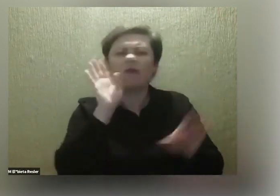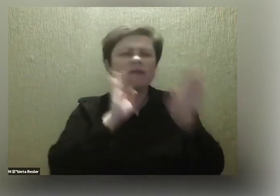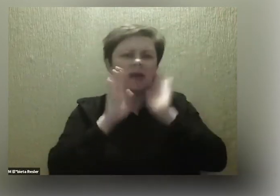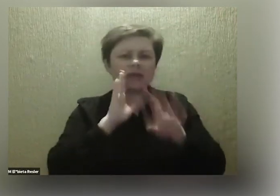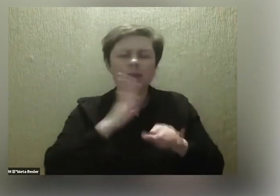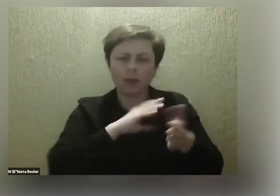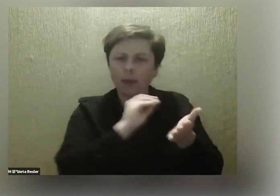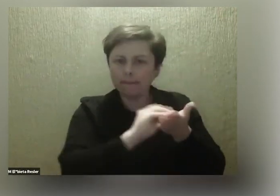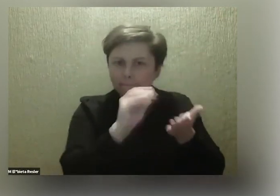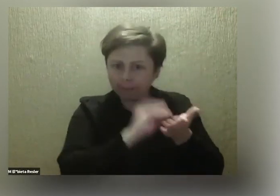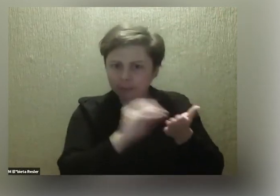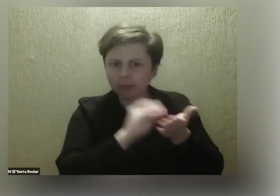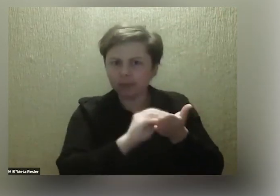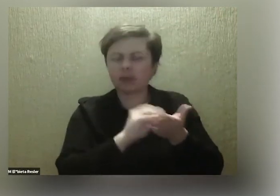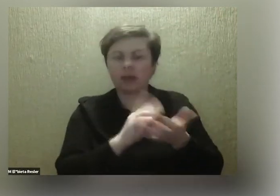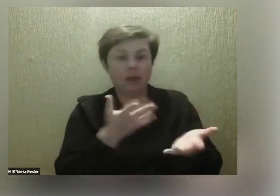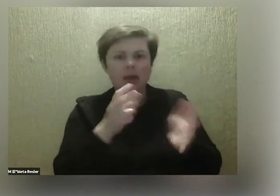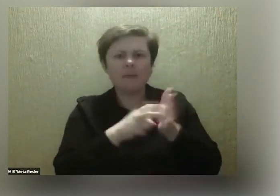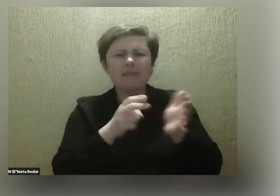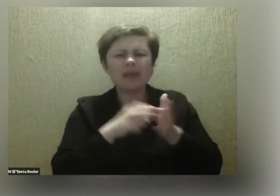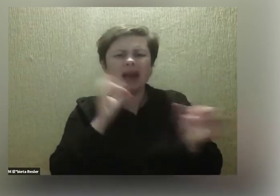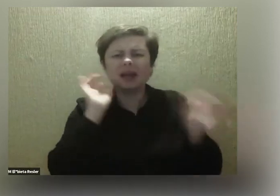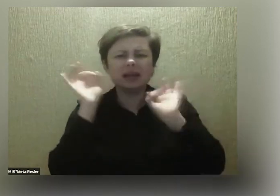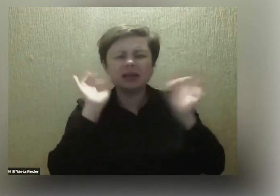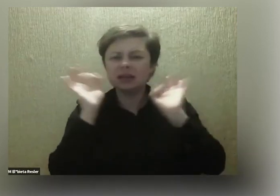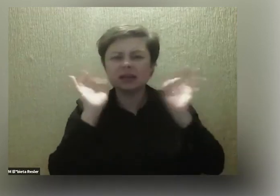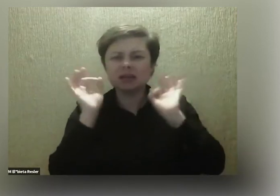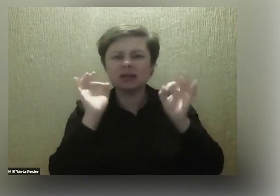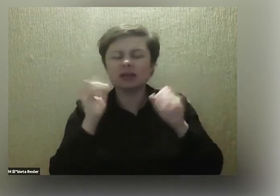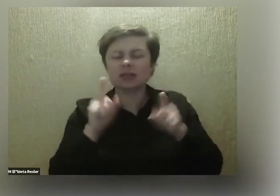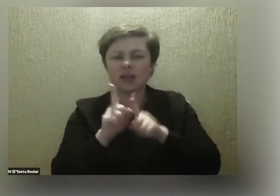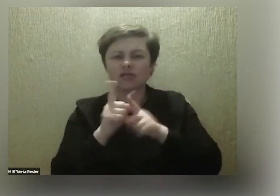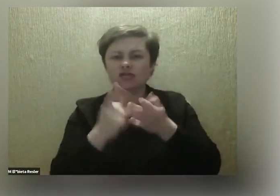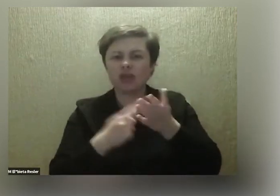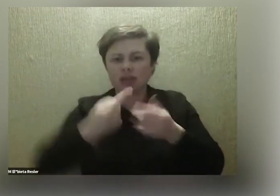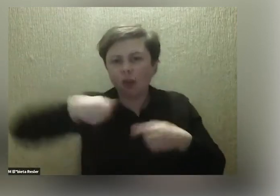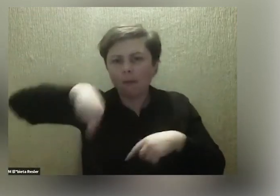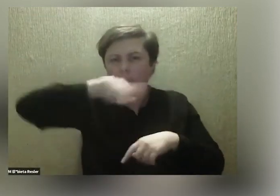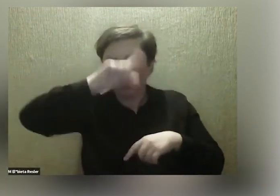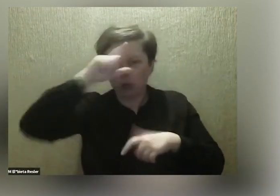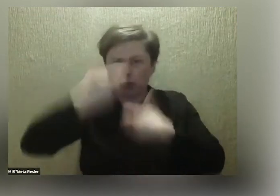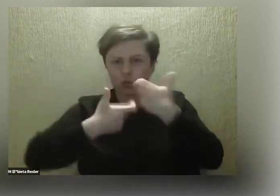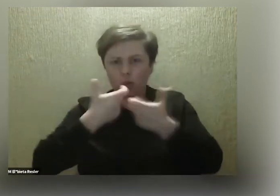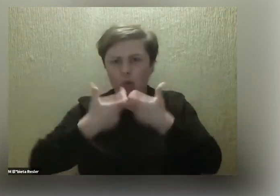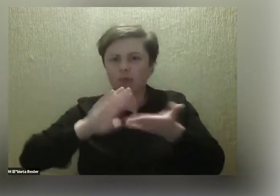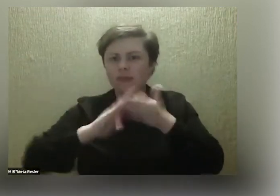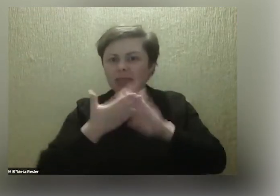o dezinformacji, jaką często robimy sobie sami, o tym, że zamiast